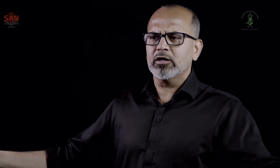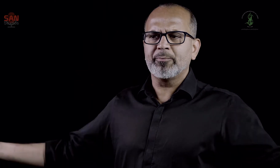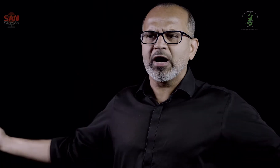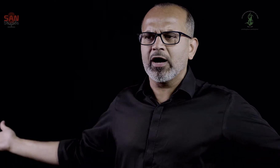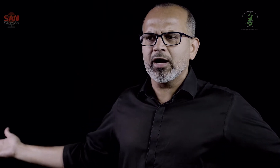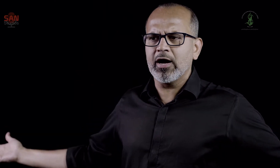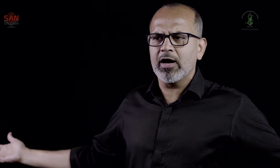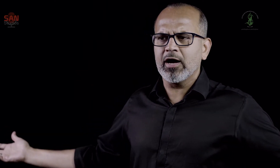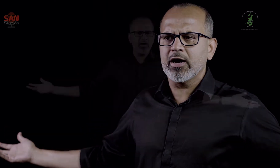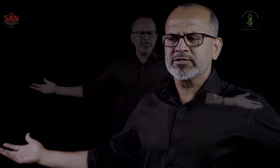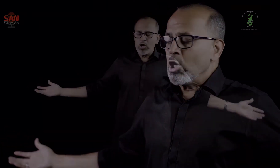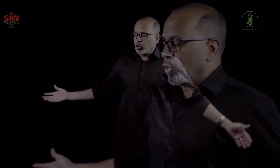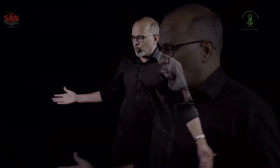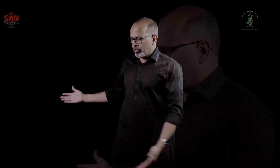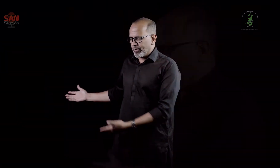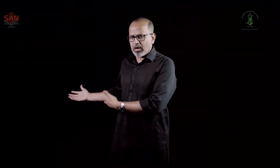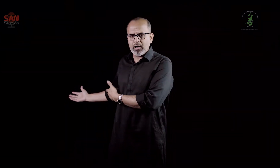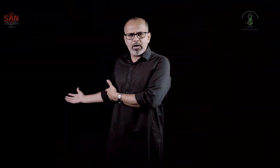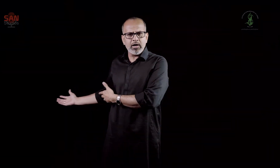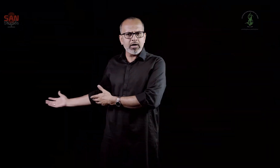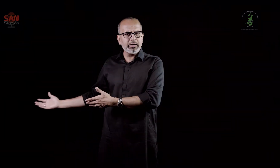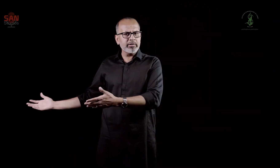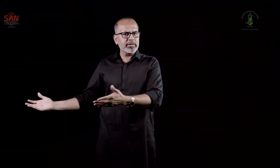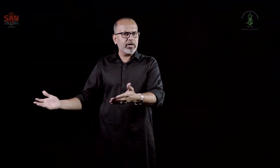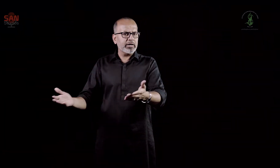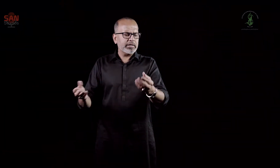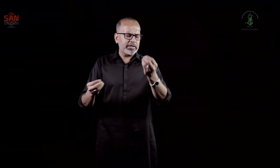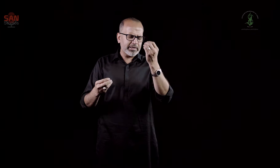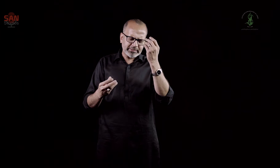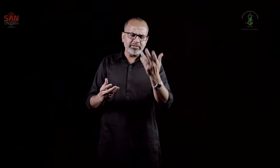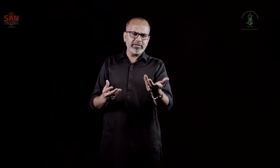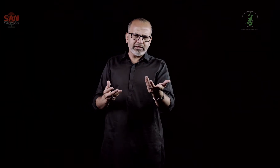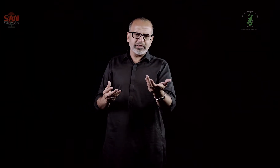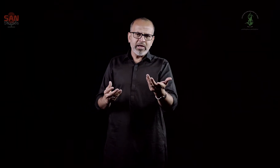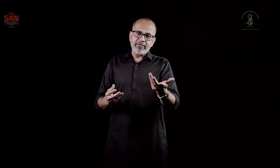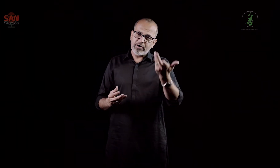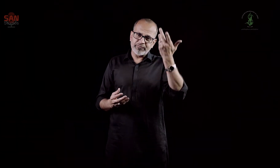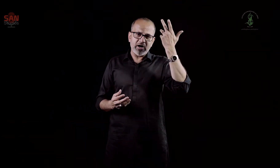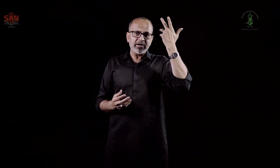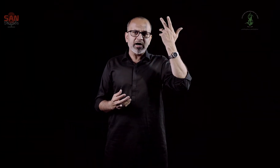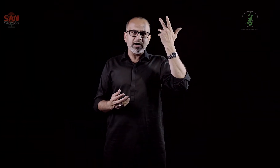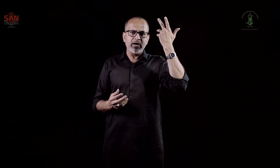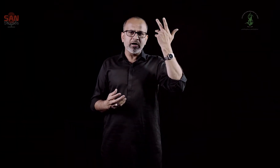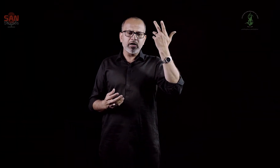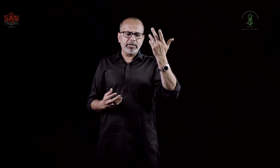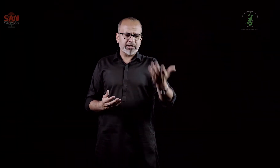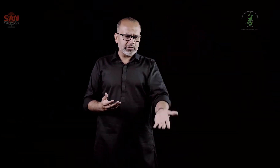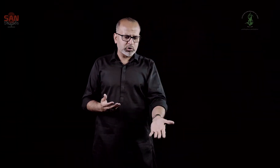عباس قربان گئی اتنی وفا کا تھا